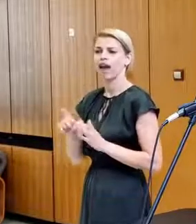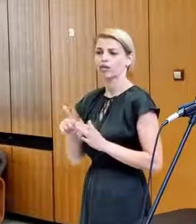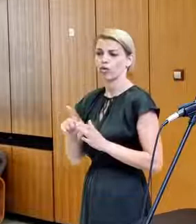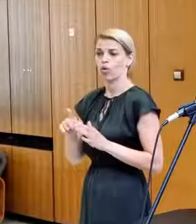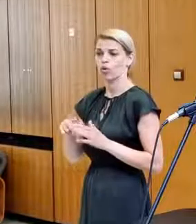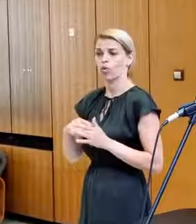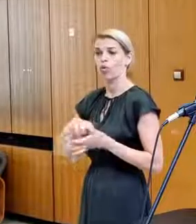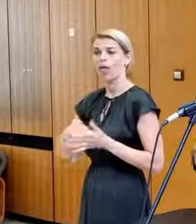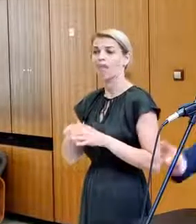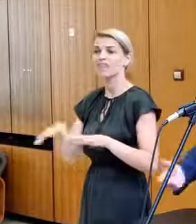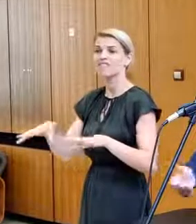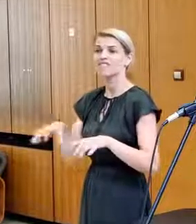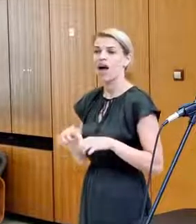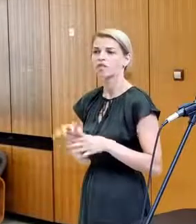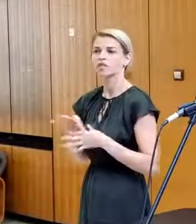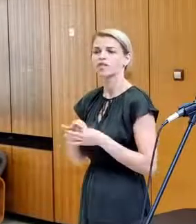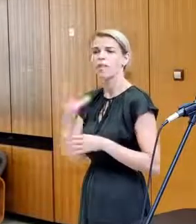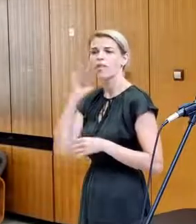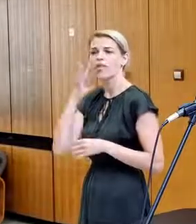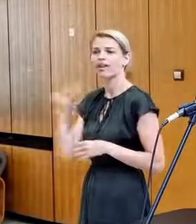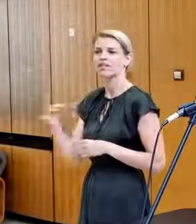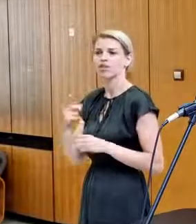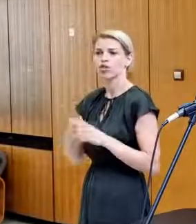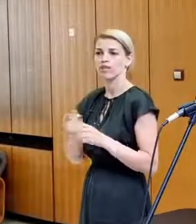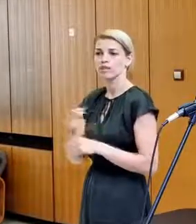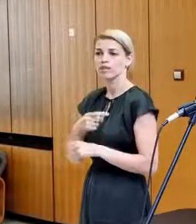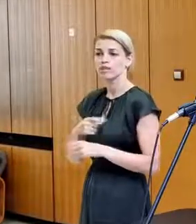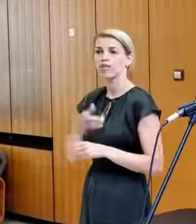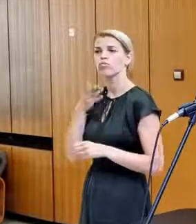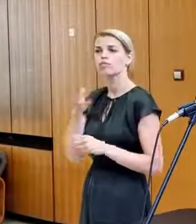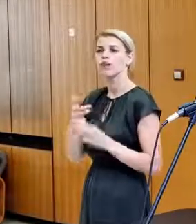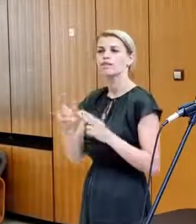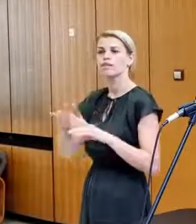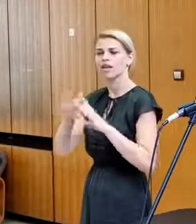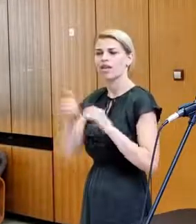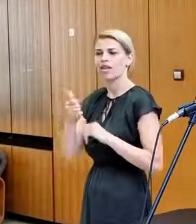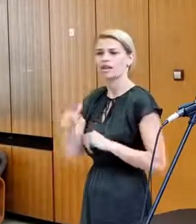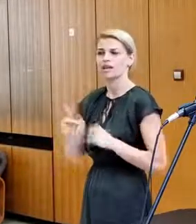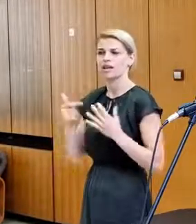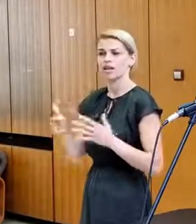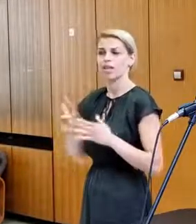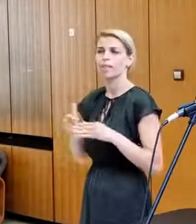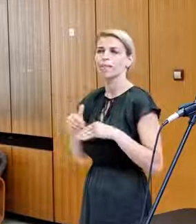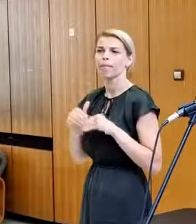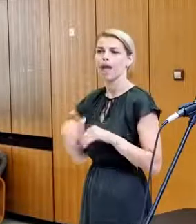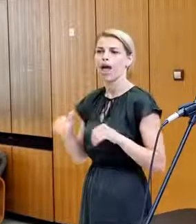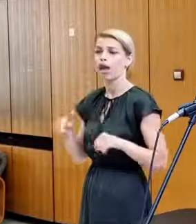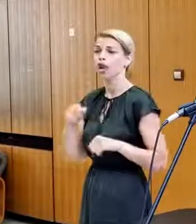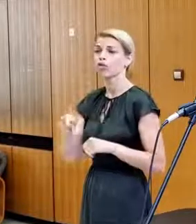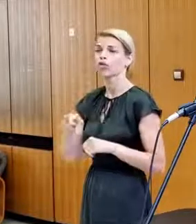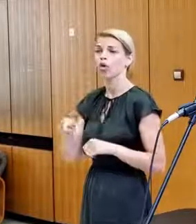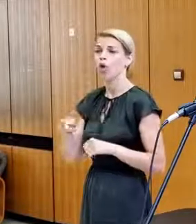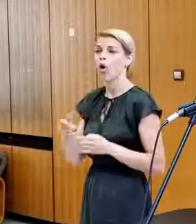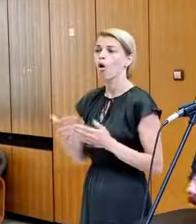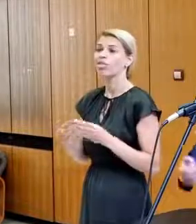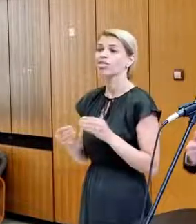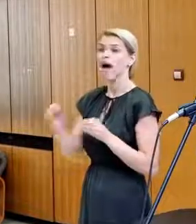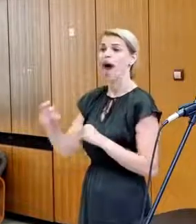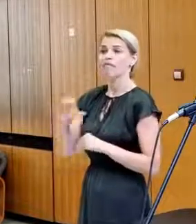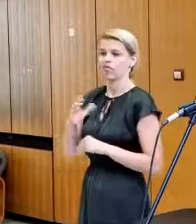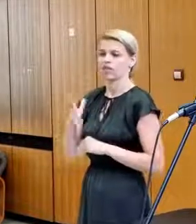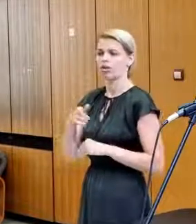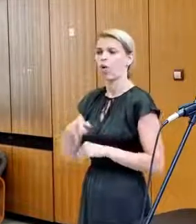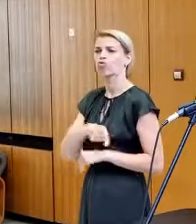dohľadnej dobe schváľovať v rámci modernizácii odzbrojených síl bude stať 1,7 miliardy, ale to sú dlhodobo plánované finančné prostredky. To nie sú žiadne peniaze navyše.